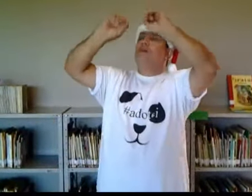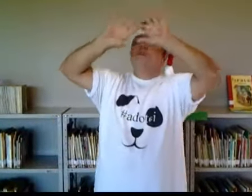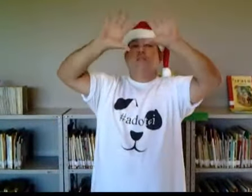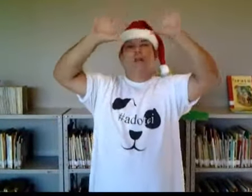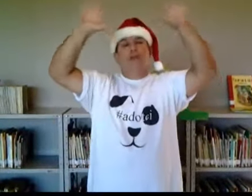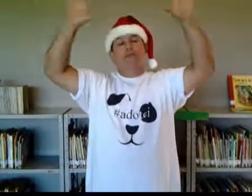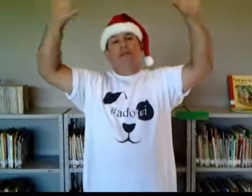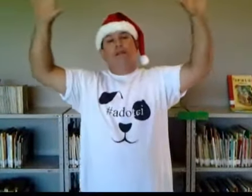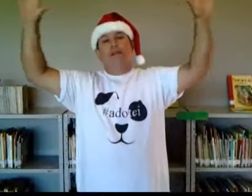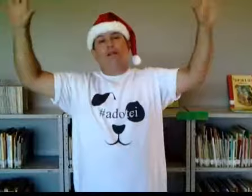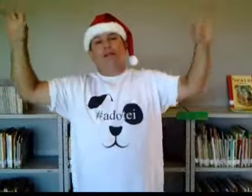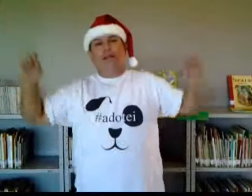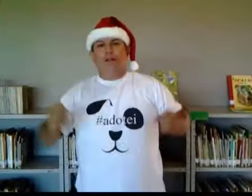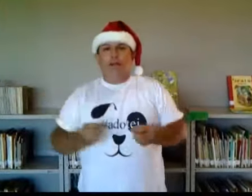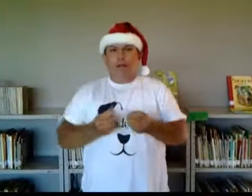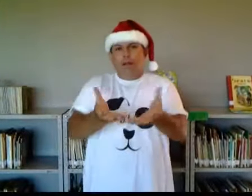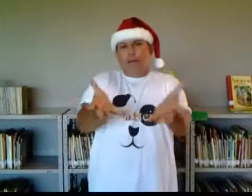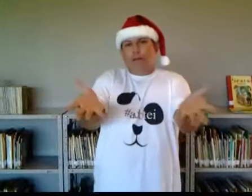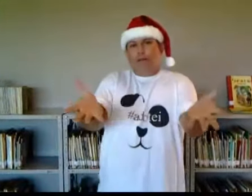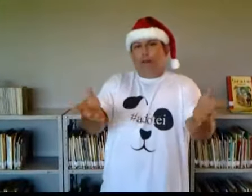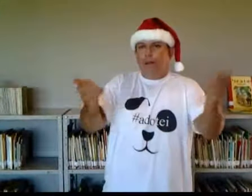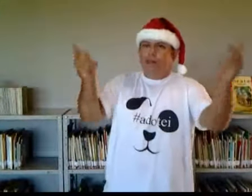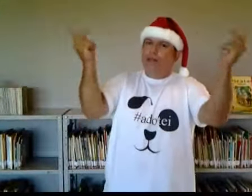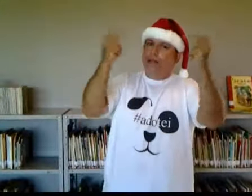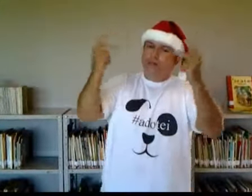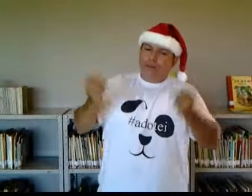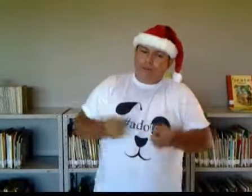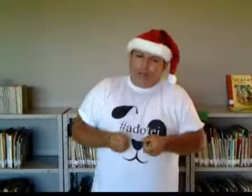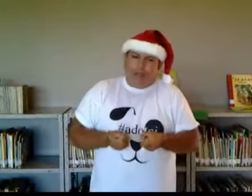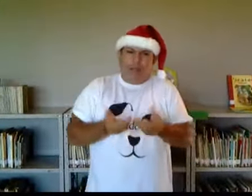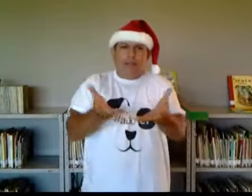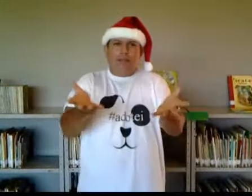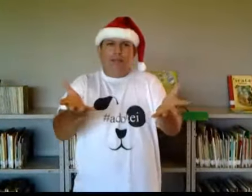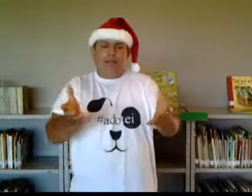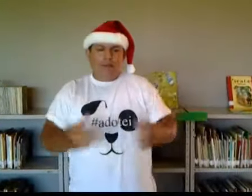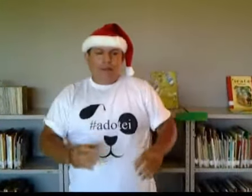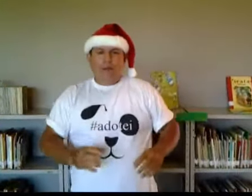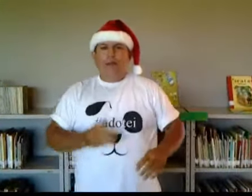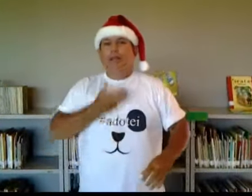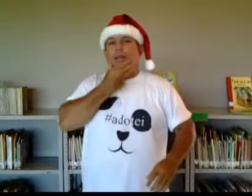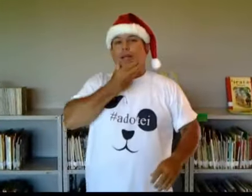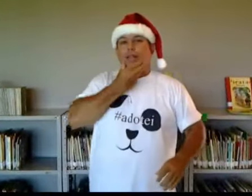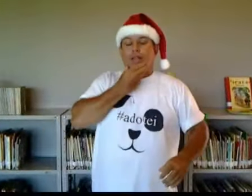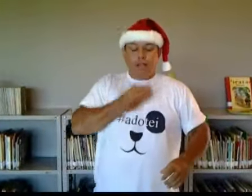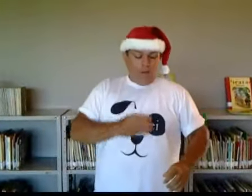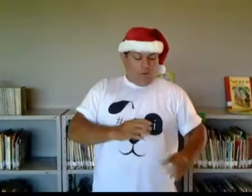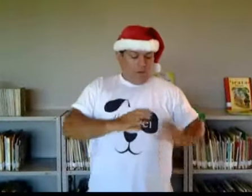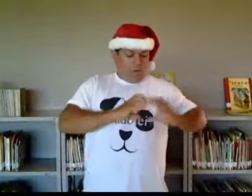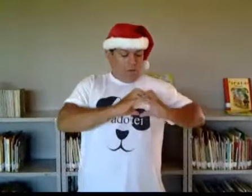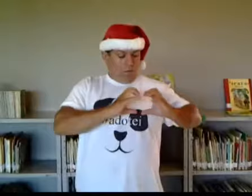dar, pela paz para dar É Natal para amar,